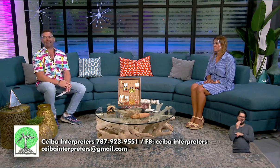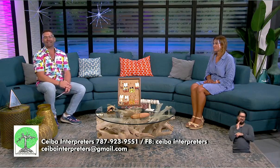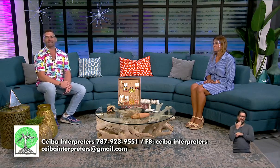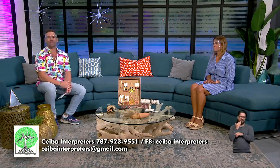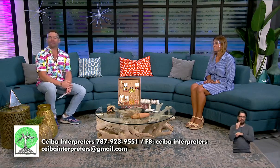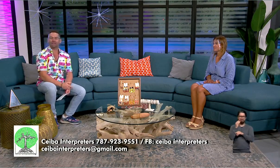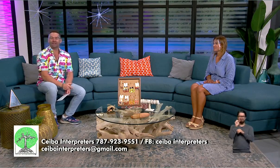Ceiba Interpretes.